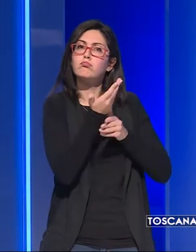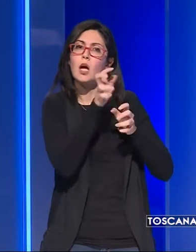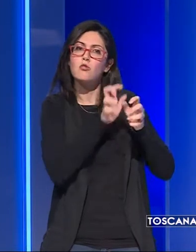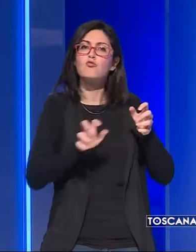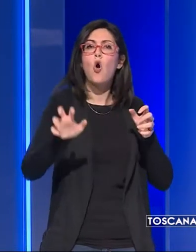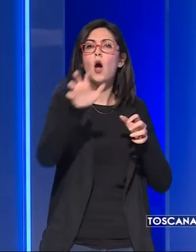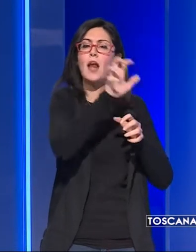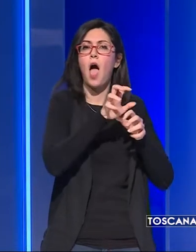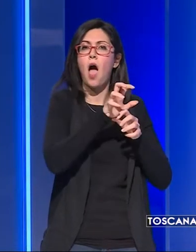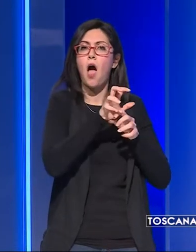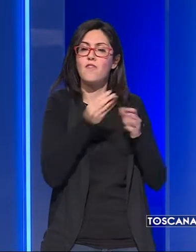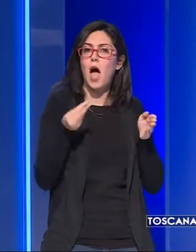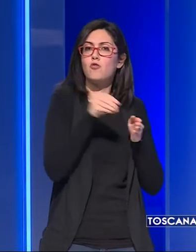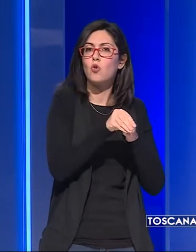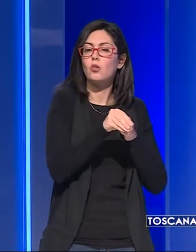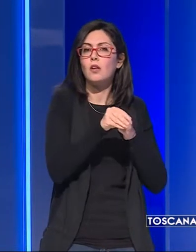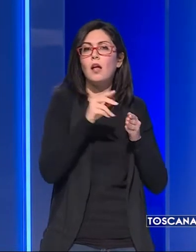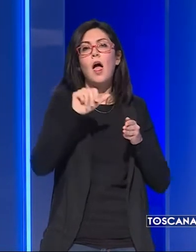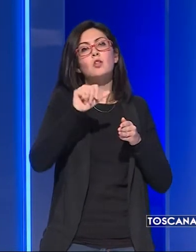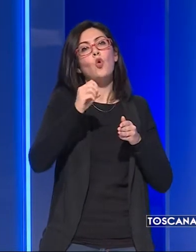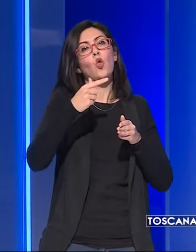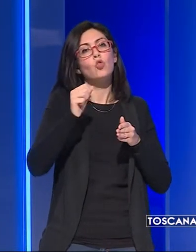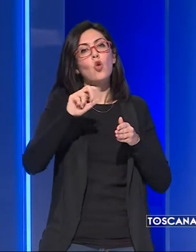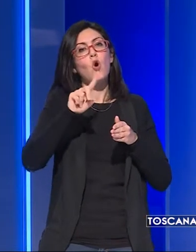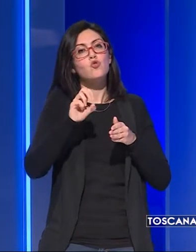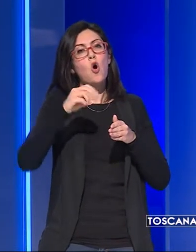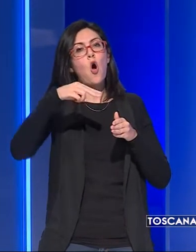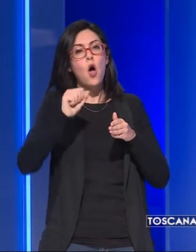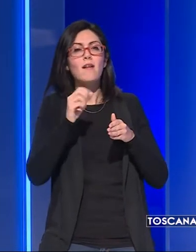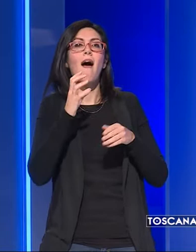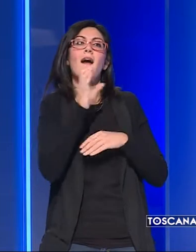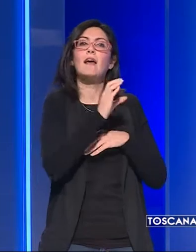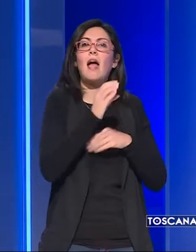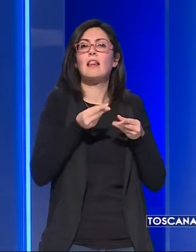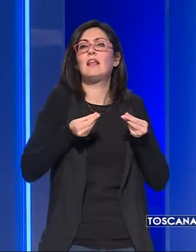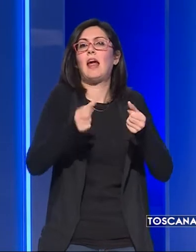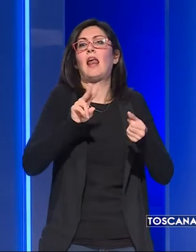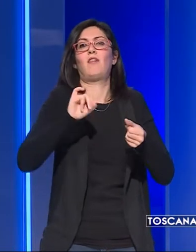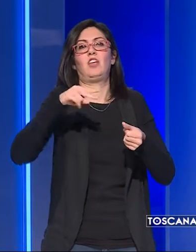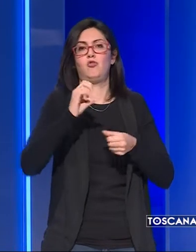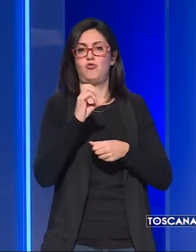chiamata più comunemente sotto zona Chianti Terre di Vinci.